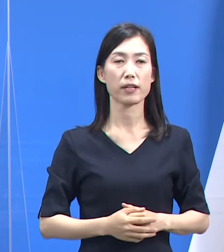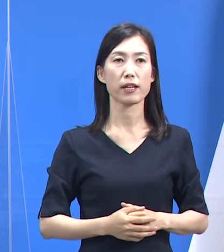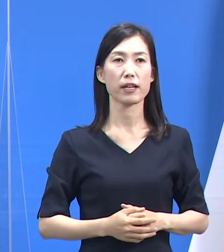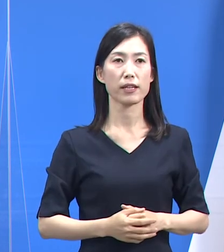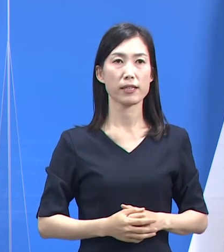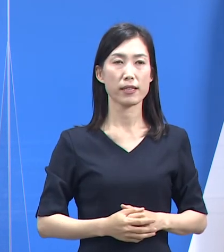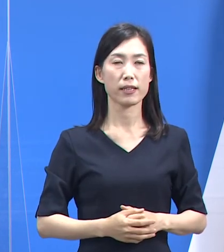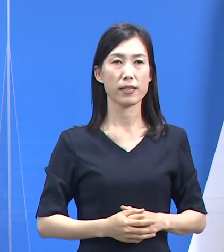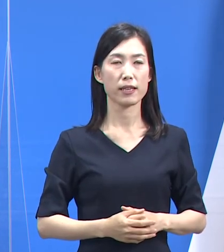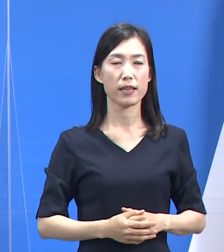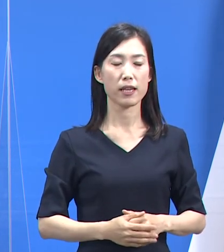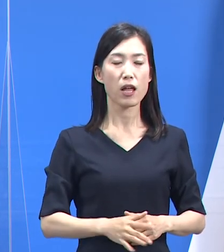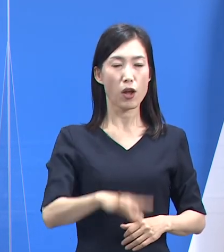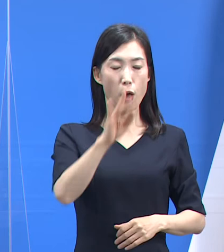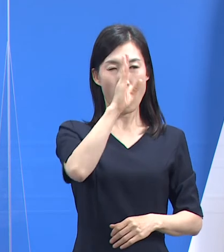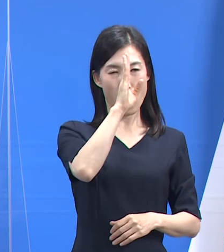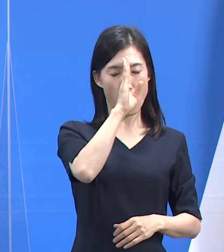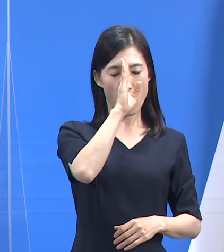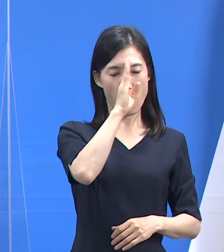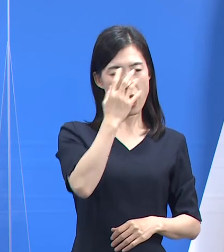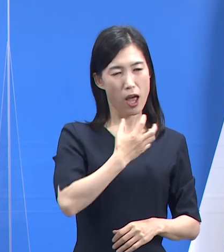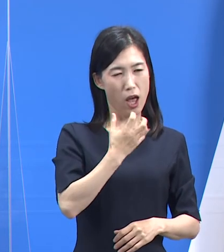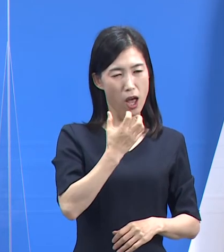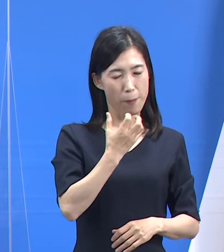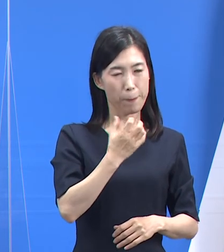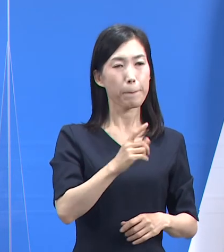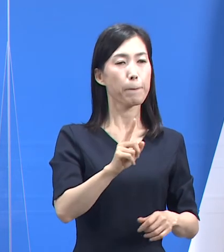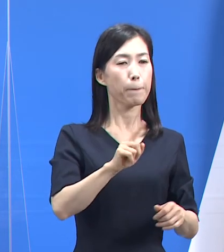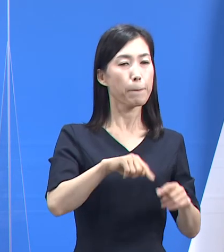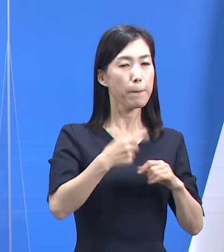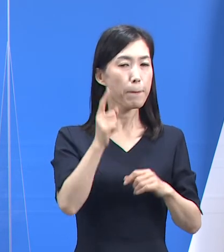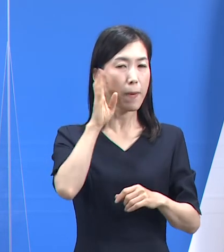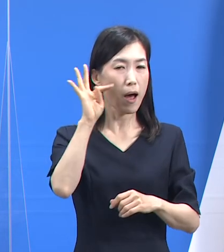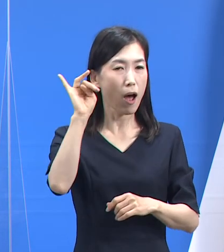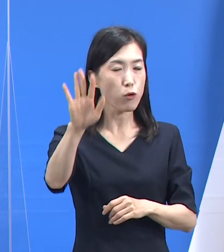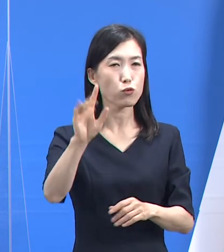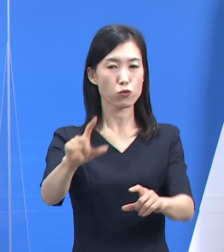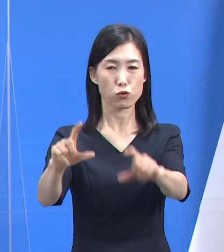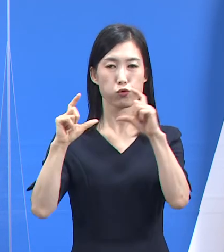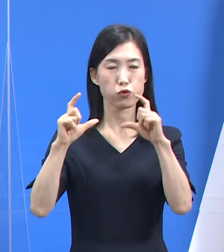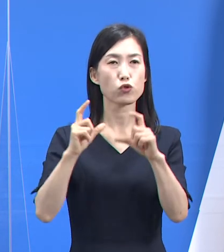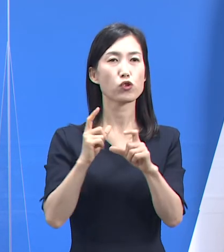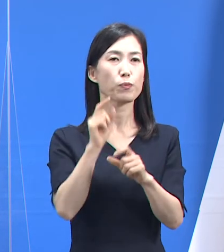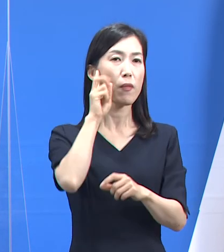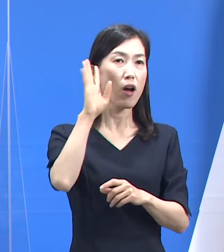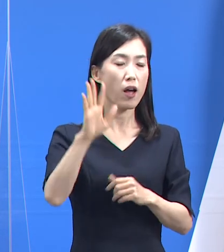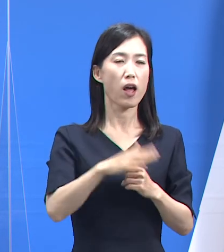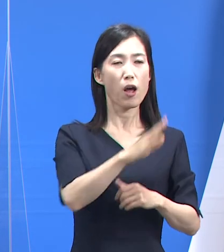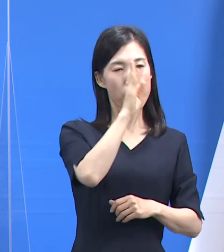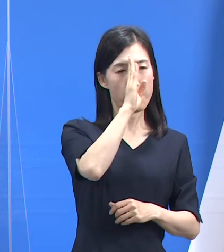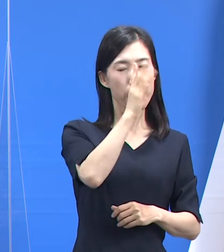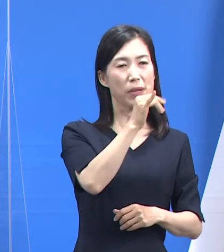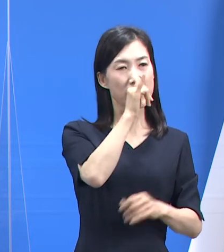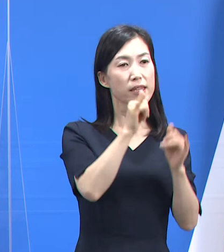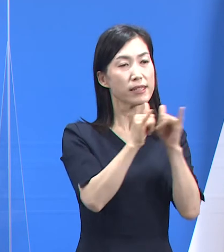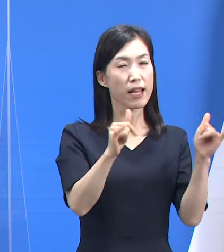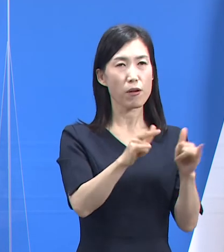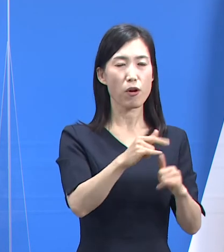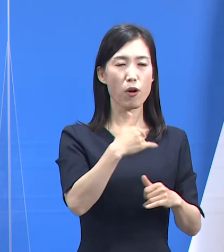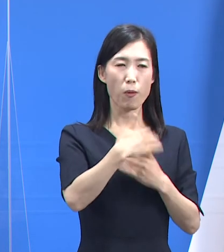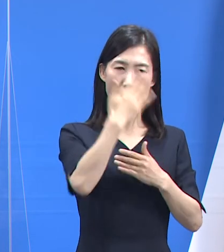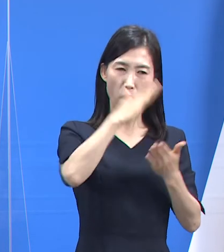먼저 증상 발현 후 확진까지의 소요기간 통계입니다. 유증상자를 대상으로 분석했을 때